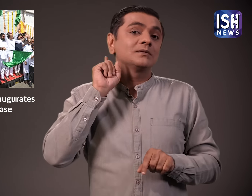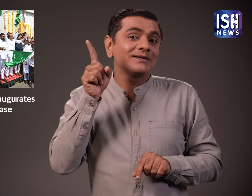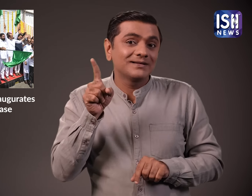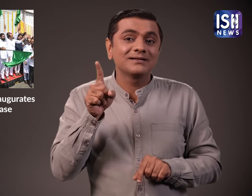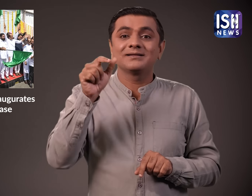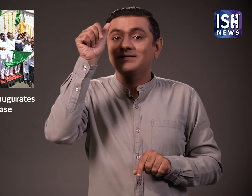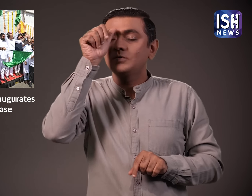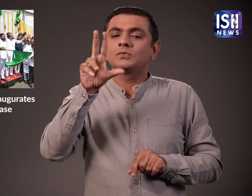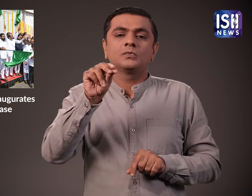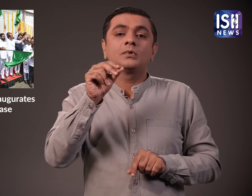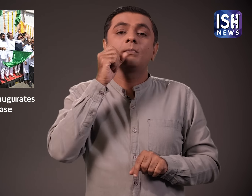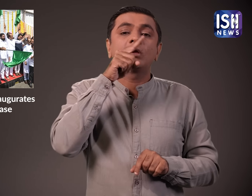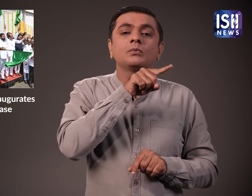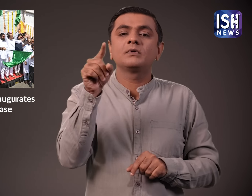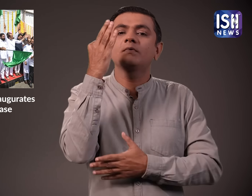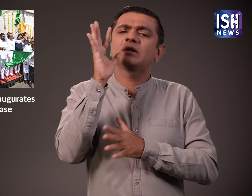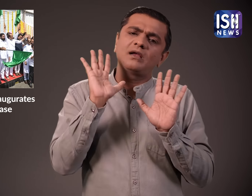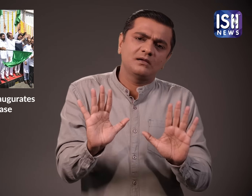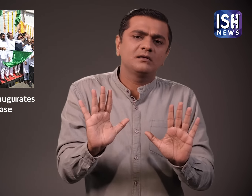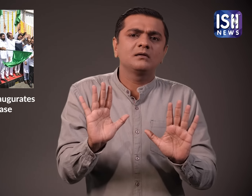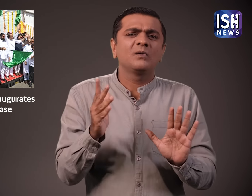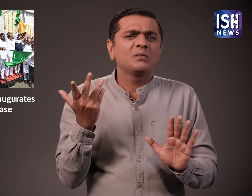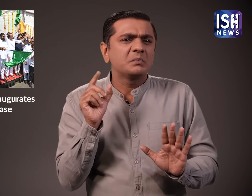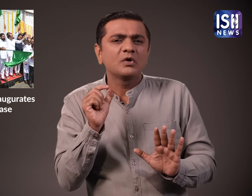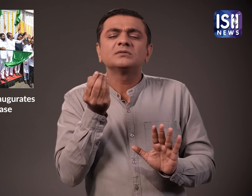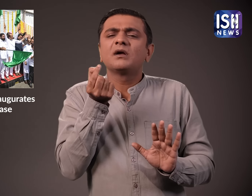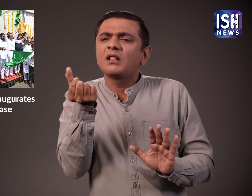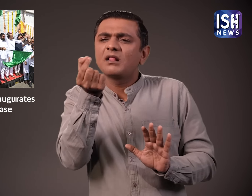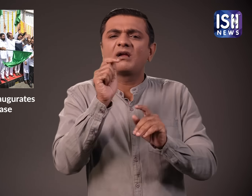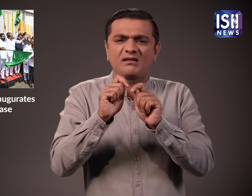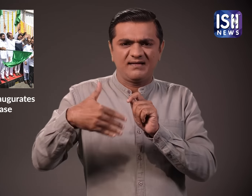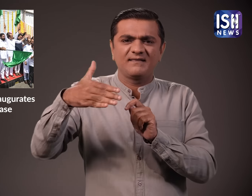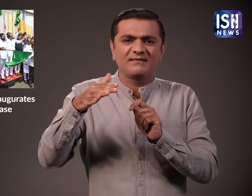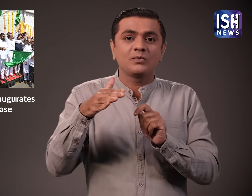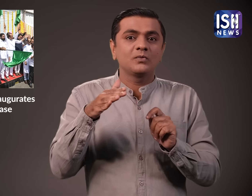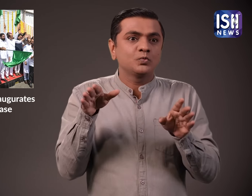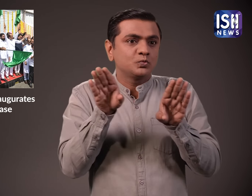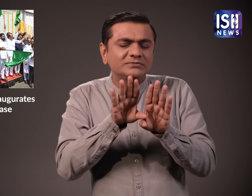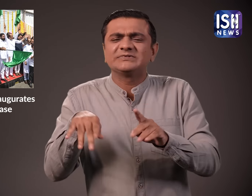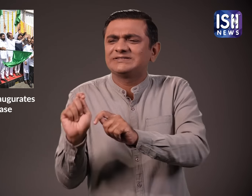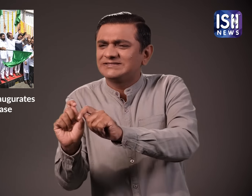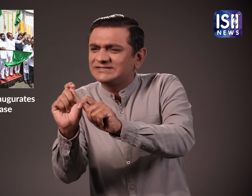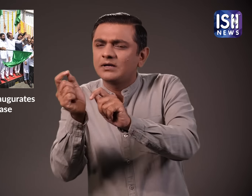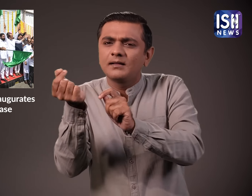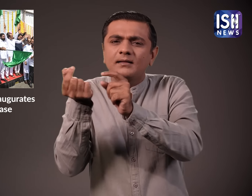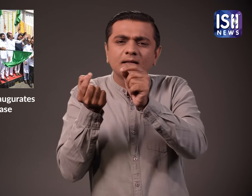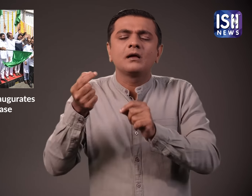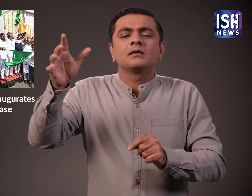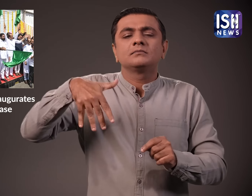और केवल सोंबार से शुक्रवार तक उत्तर की और जाने वाली सड़क के चल रहे काम के कारण सब्ता अंत में सड़क